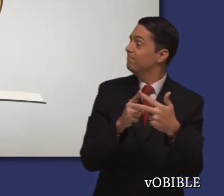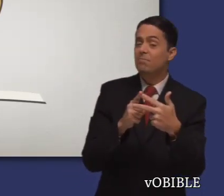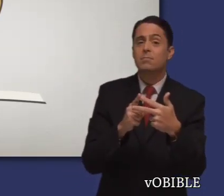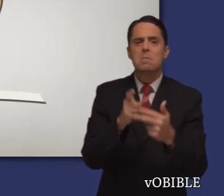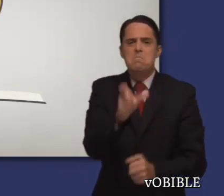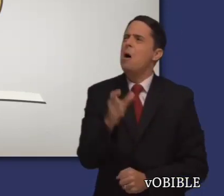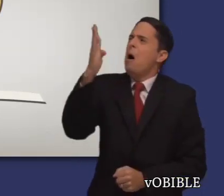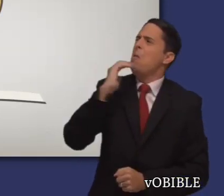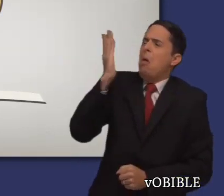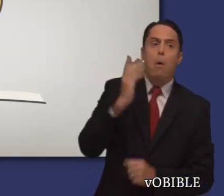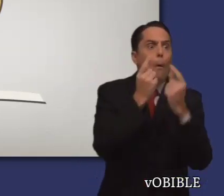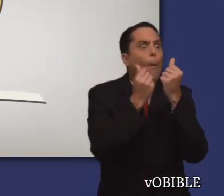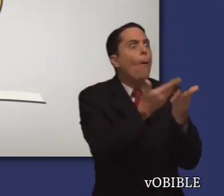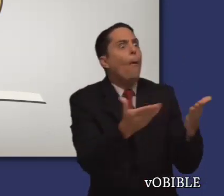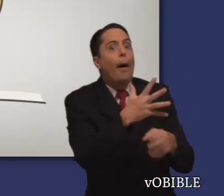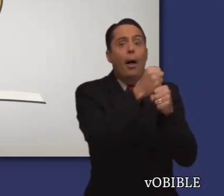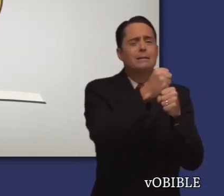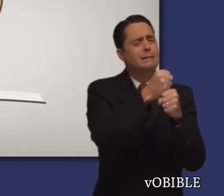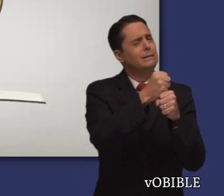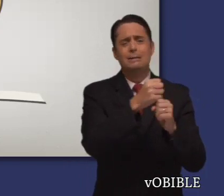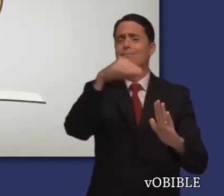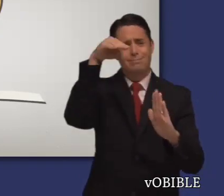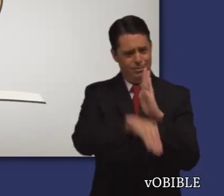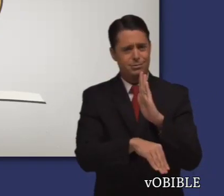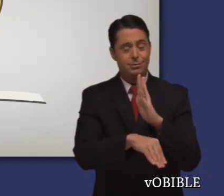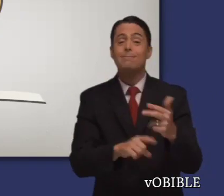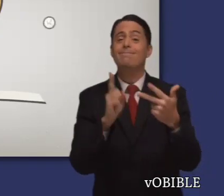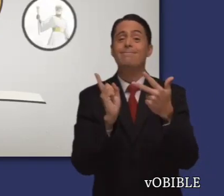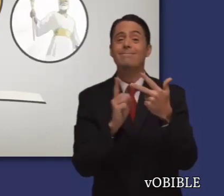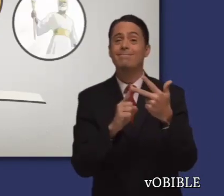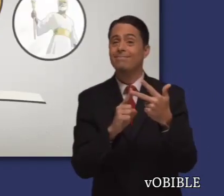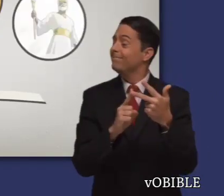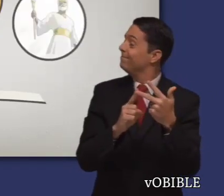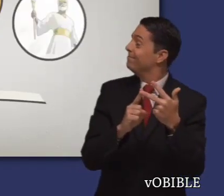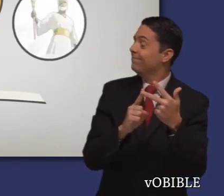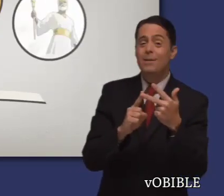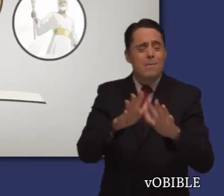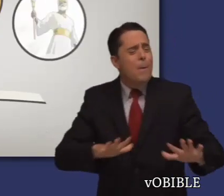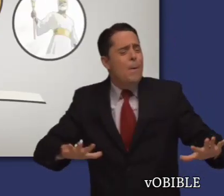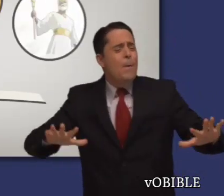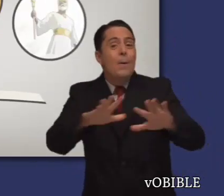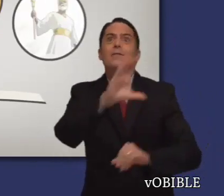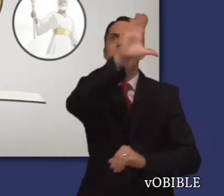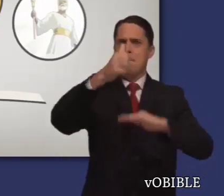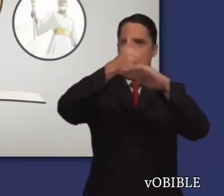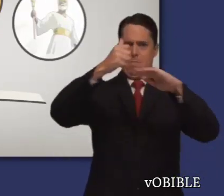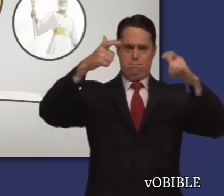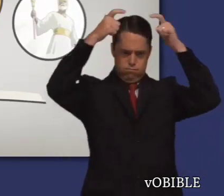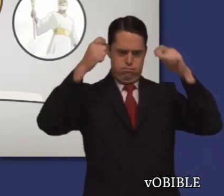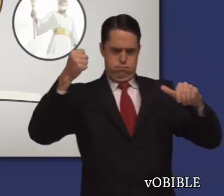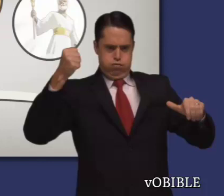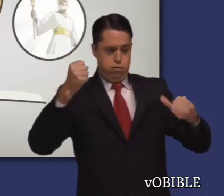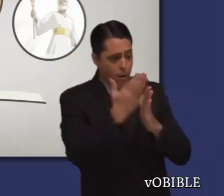cómo quienes confían en las riquezas y desprecian a Dios no tendrán éxito. Y en cómo Jehová predice el